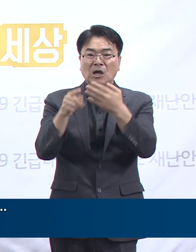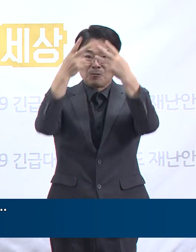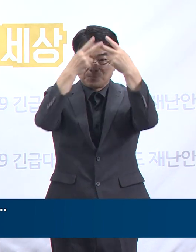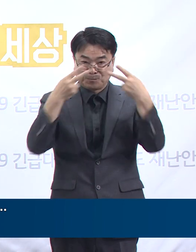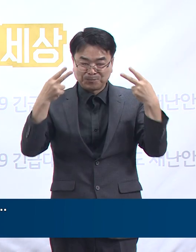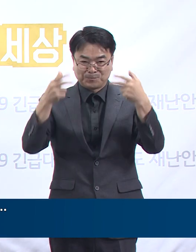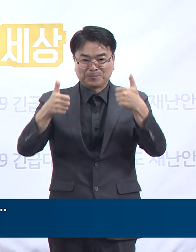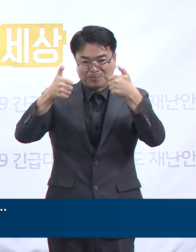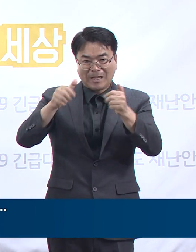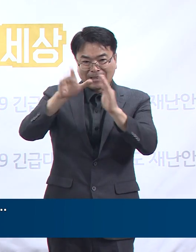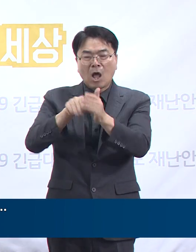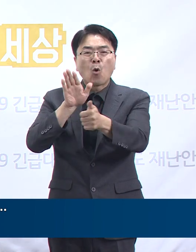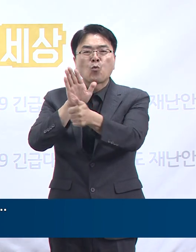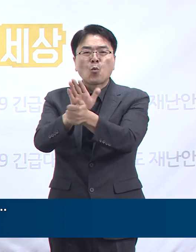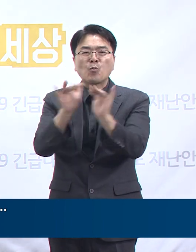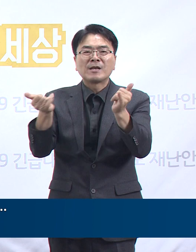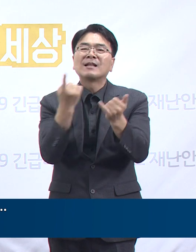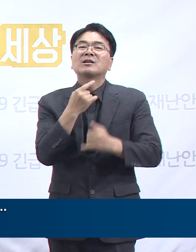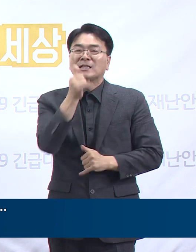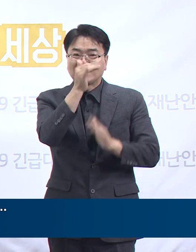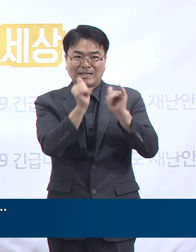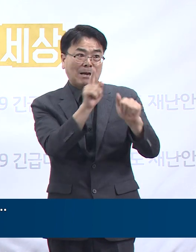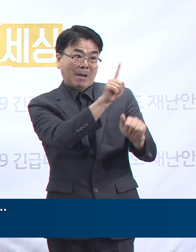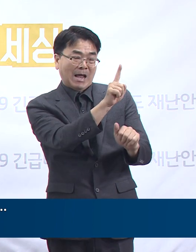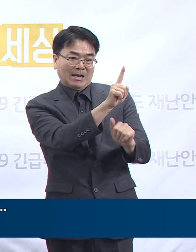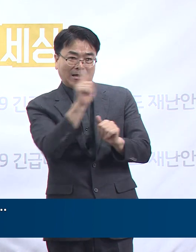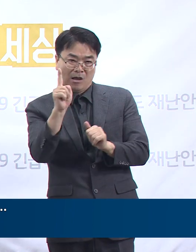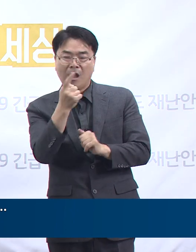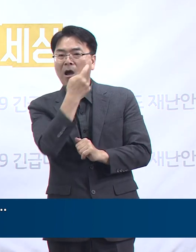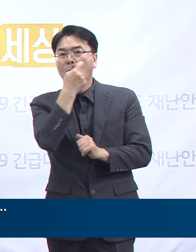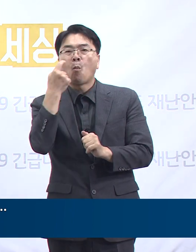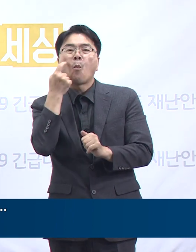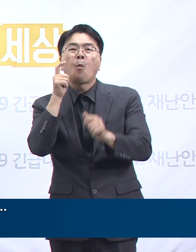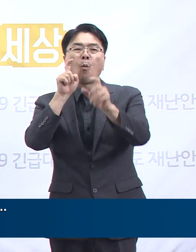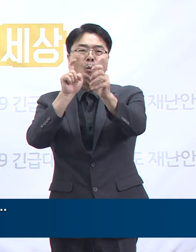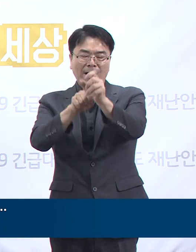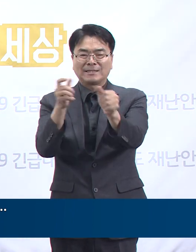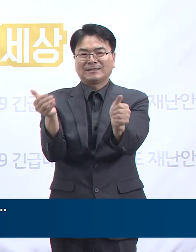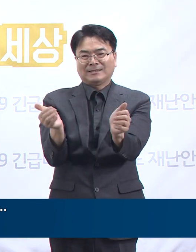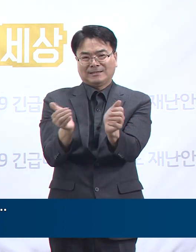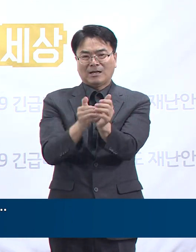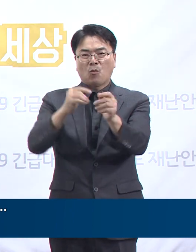동기간 접촉한 상주 및 조문객 등에 대한 검사 및 모니터링 중입니다.